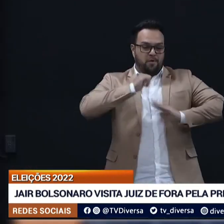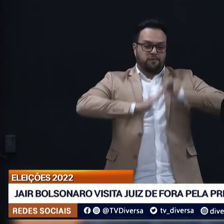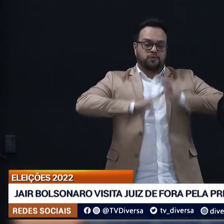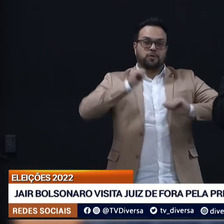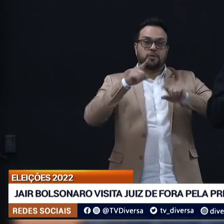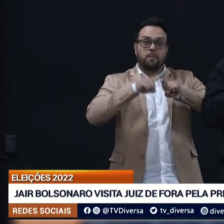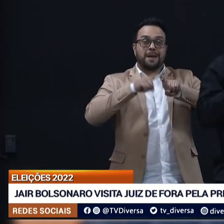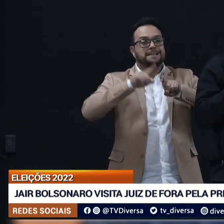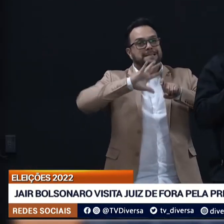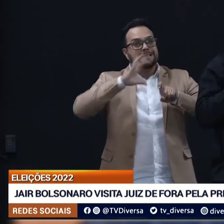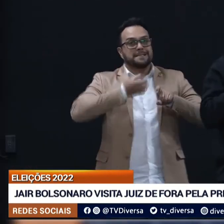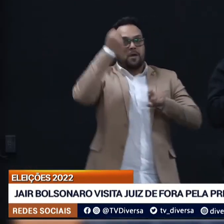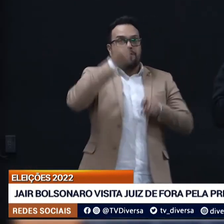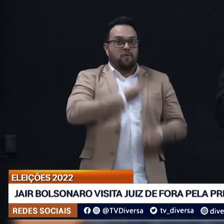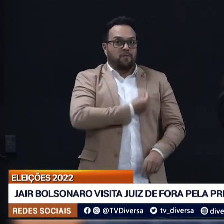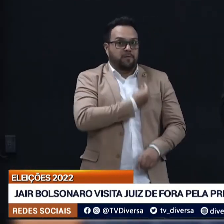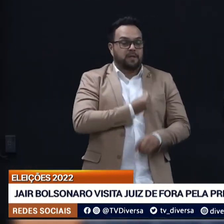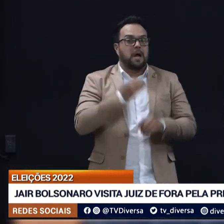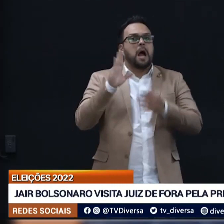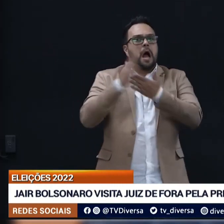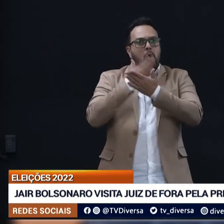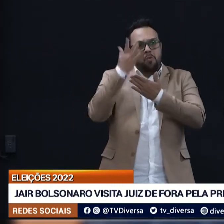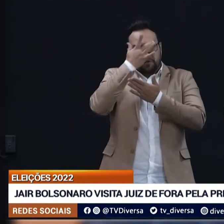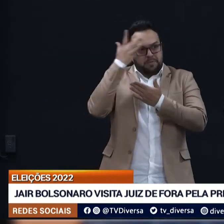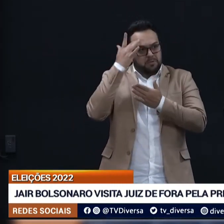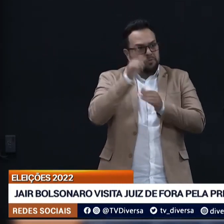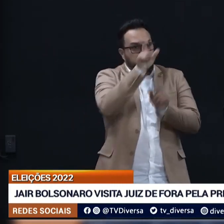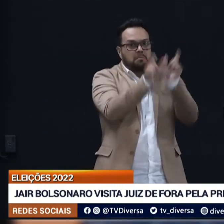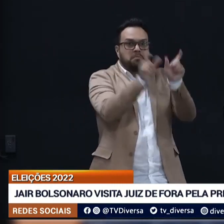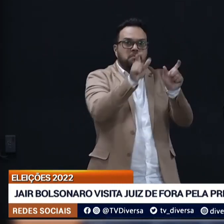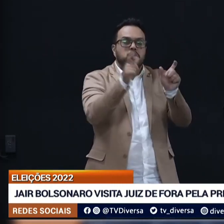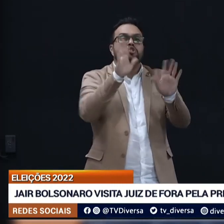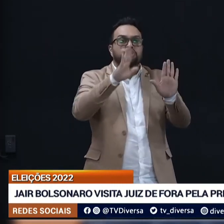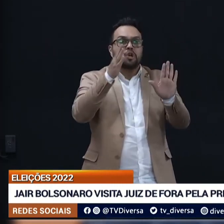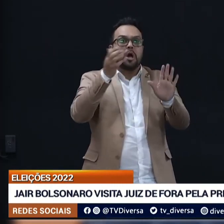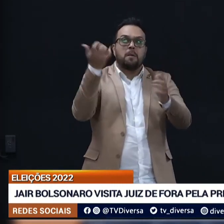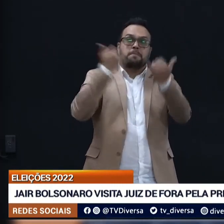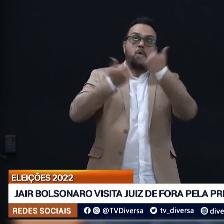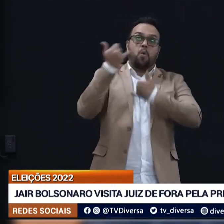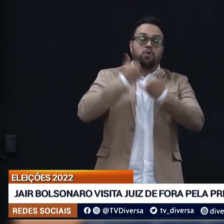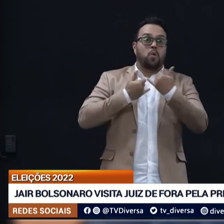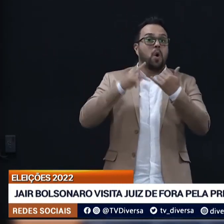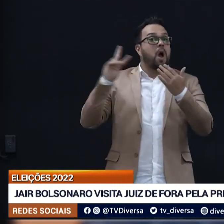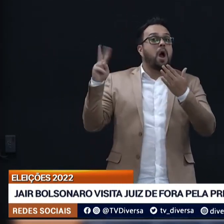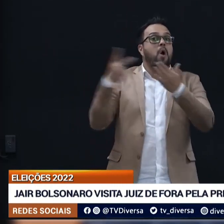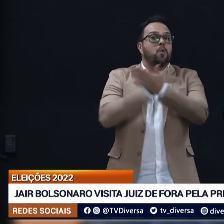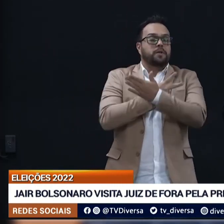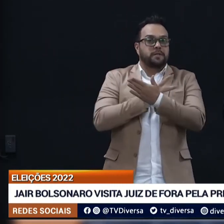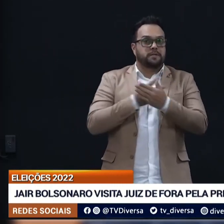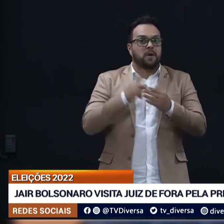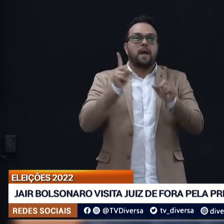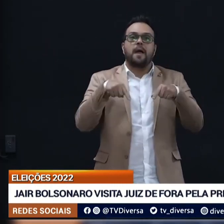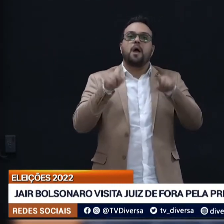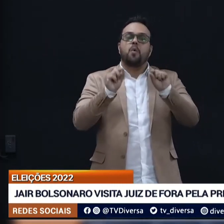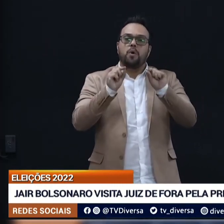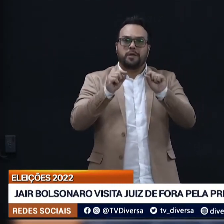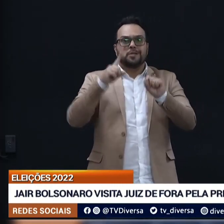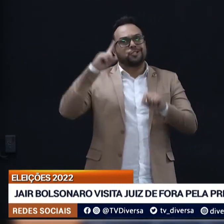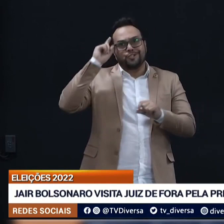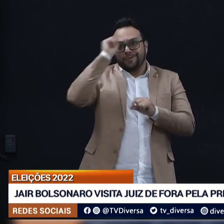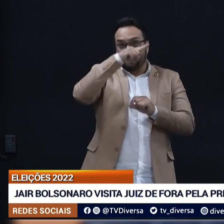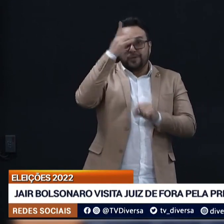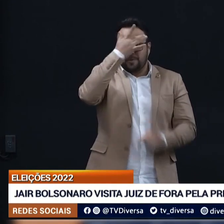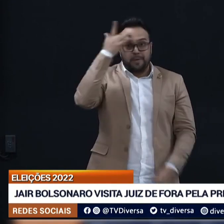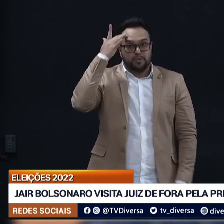sorte. Os relatos do ocorrido, por alguns de vocês, que eu já conversei, é que dificilmente